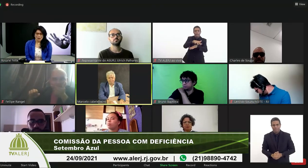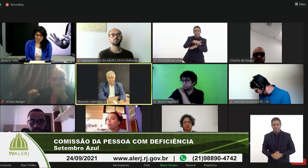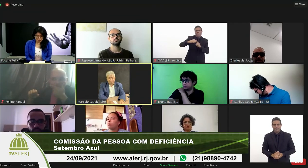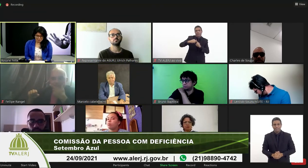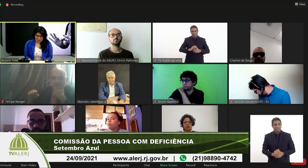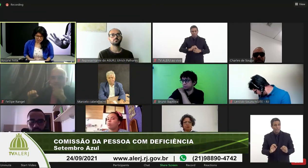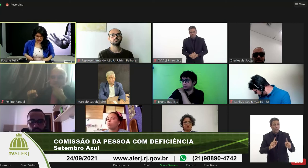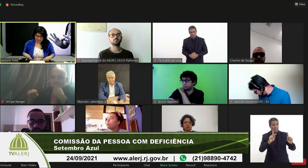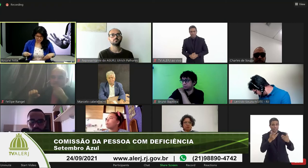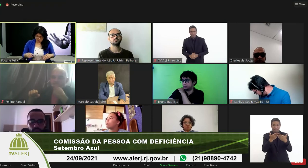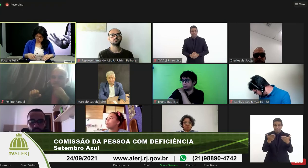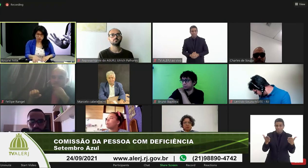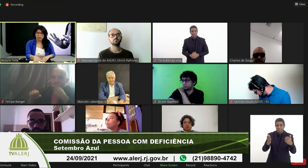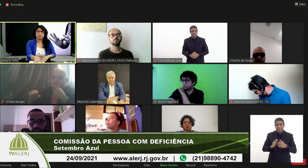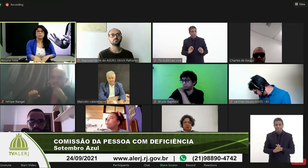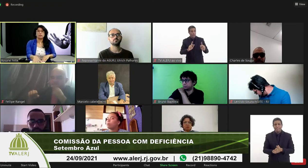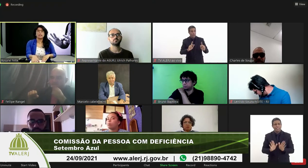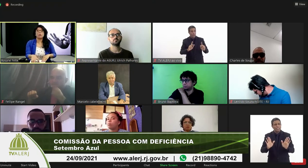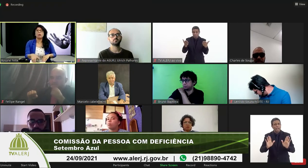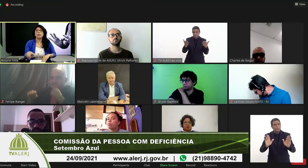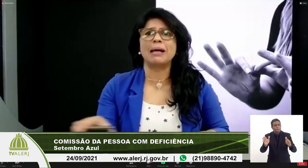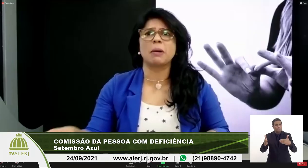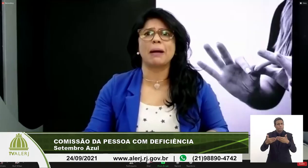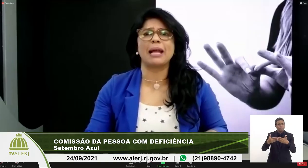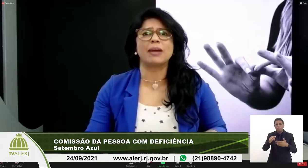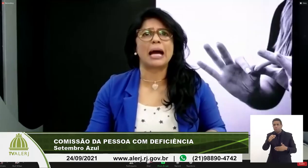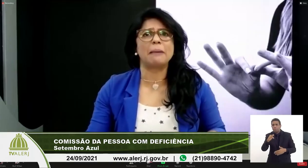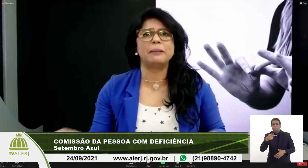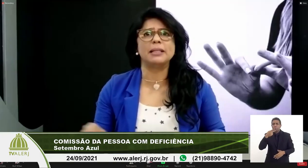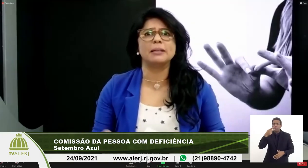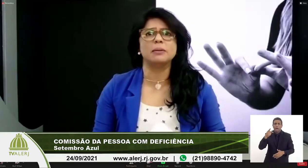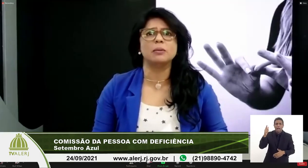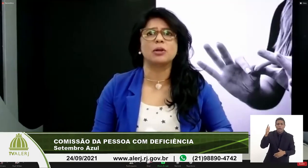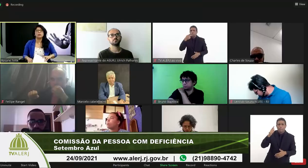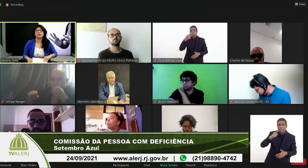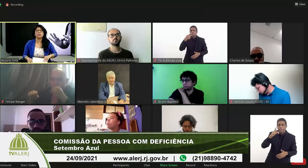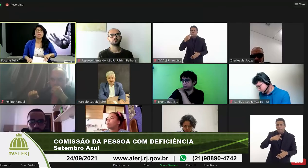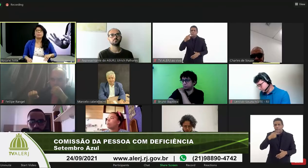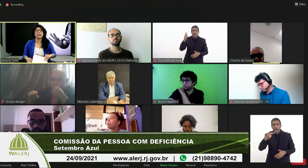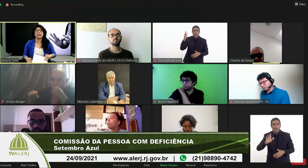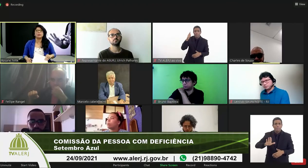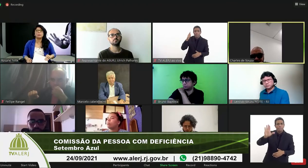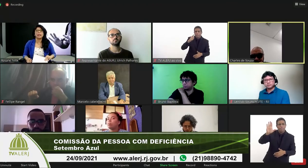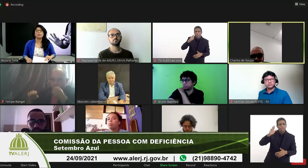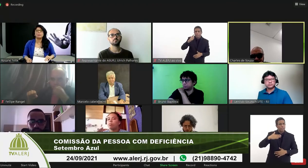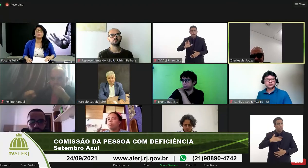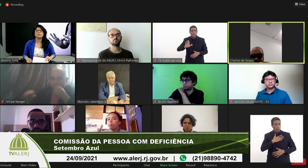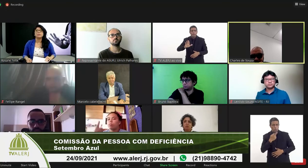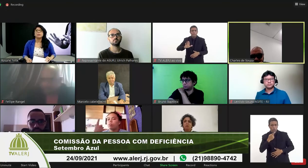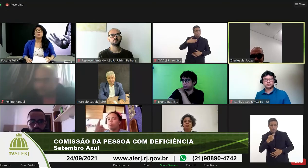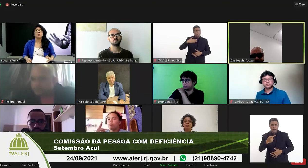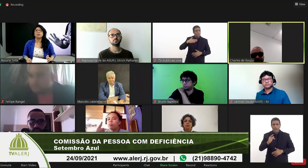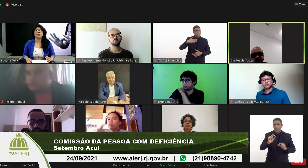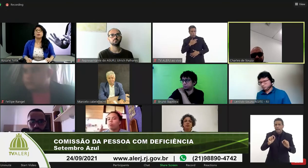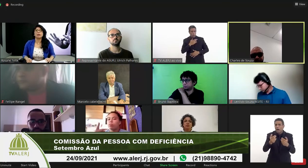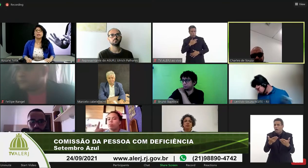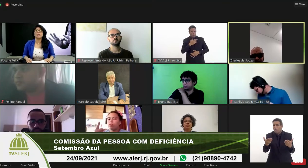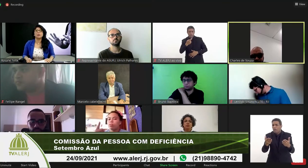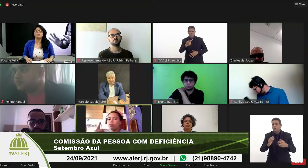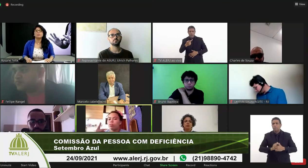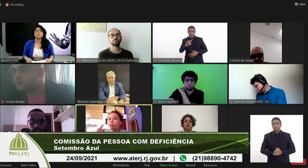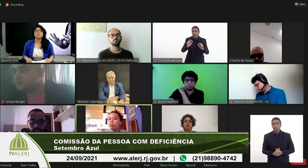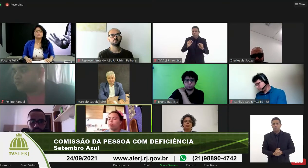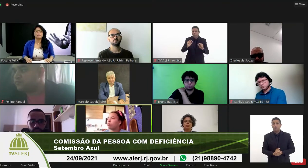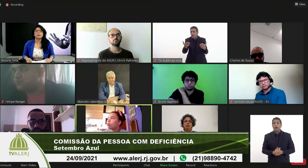ok eu acho que chegamos ao final alguém mais uma palavra rápida eu gostaria deputada eu gostaria a